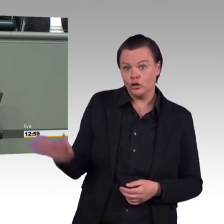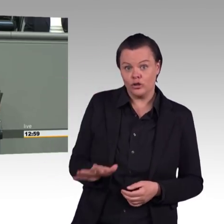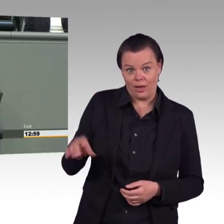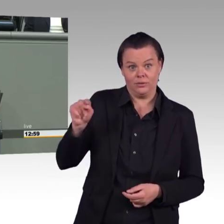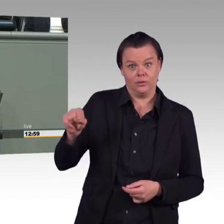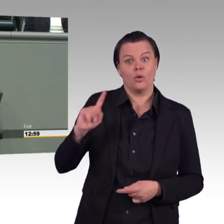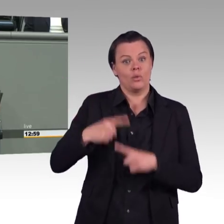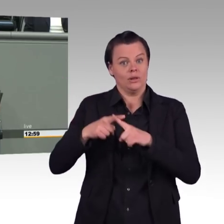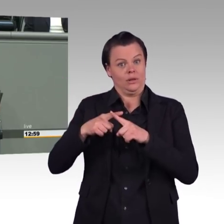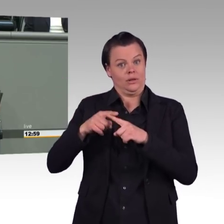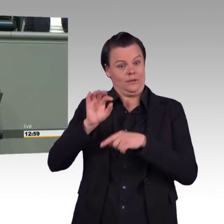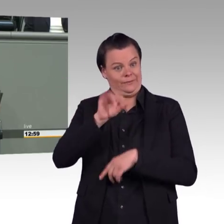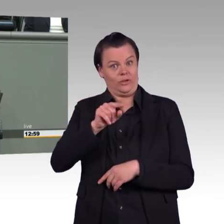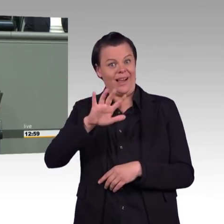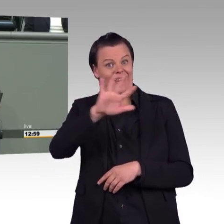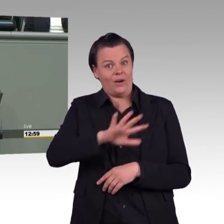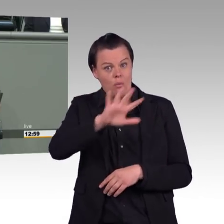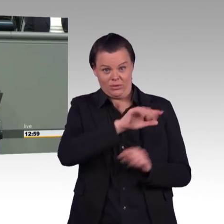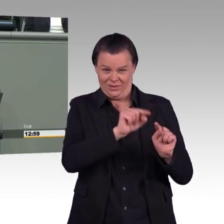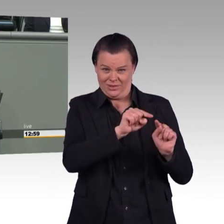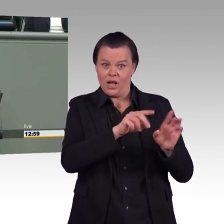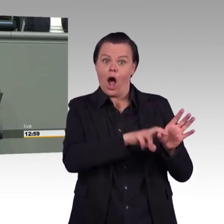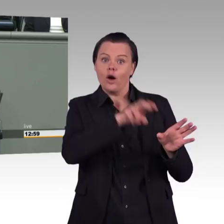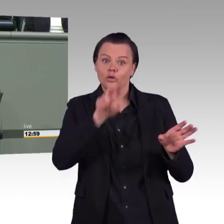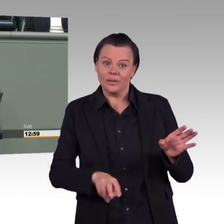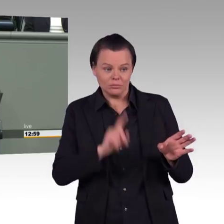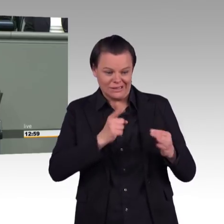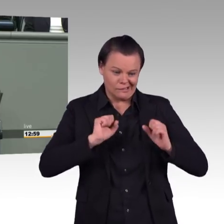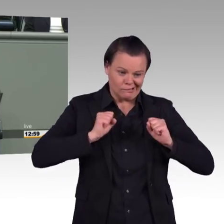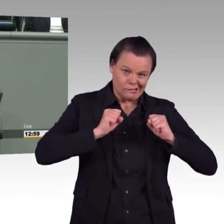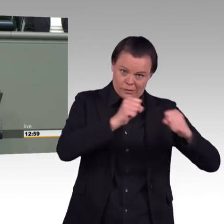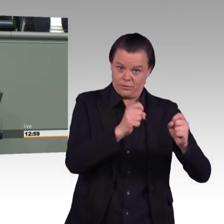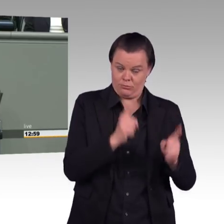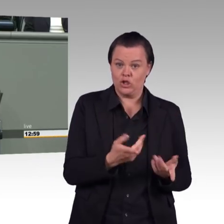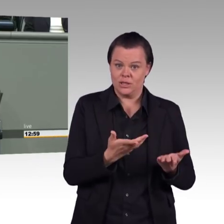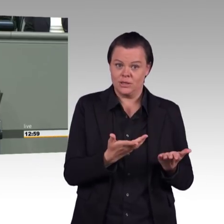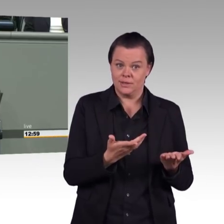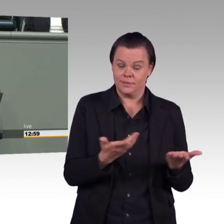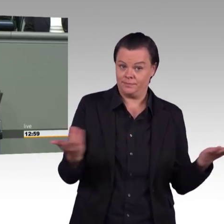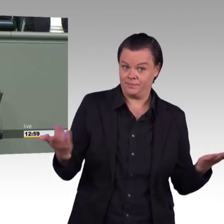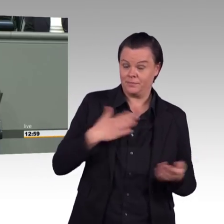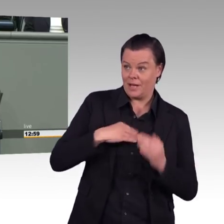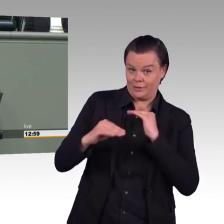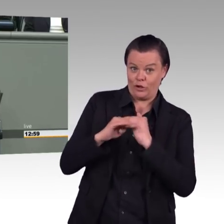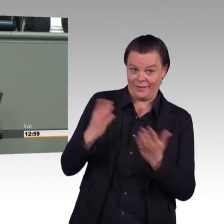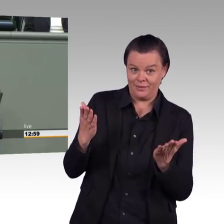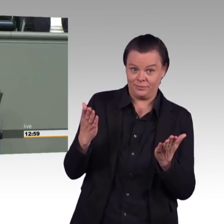gesagt? Was tut ihr? Warum tut ihr nichts? Wir hängen vollkommen in der Luft. Sie müssen jetzt endlich einen